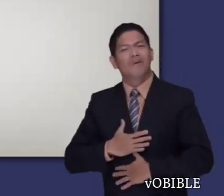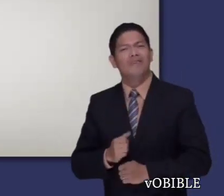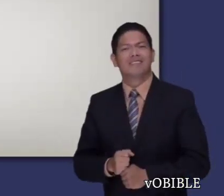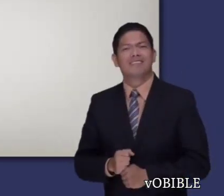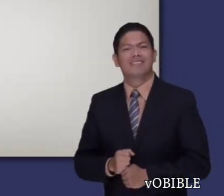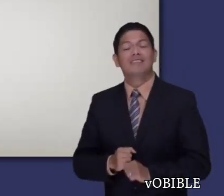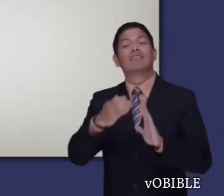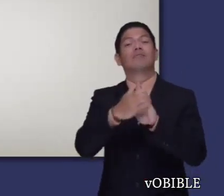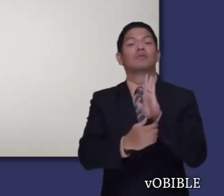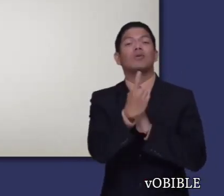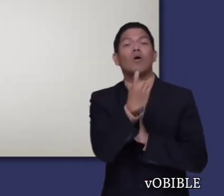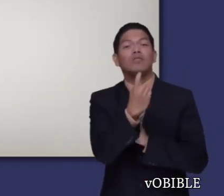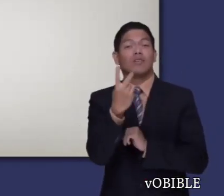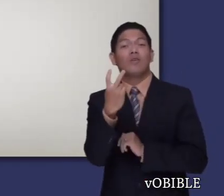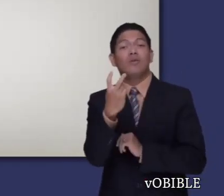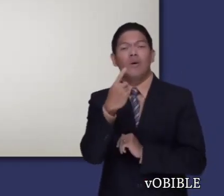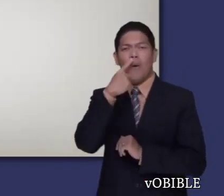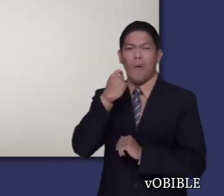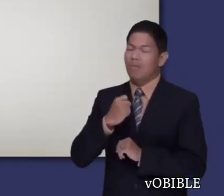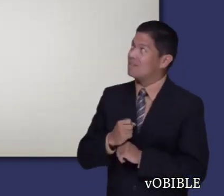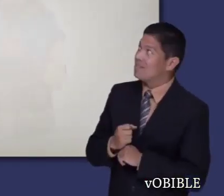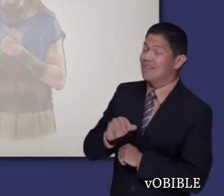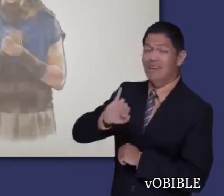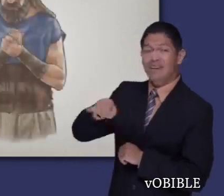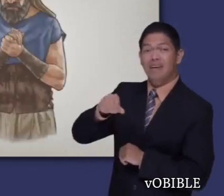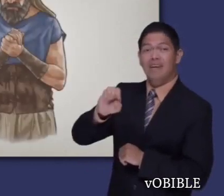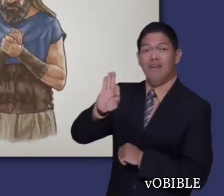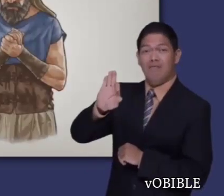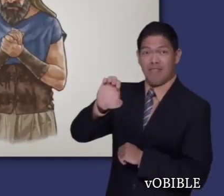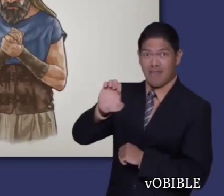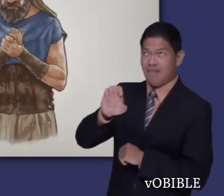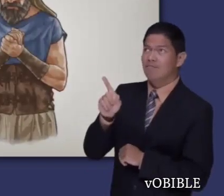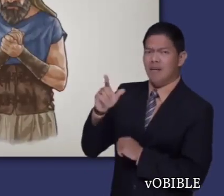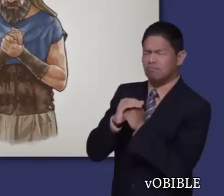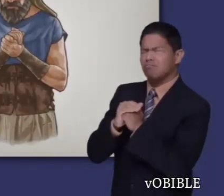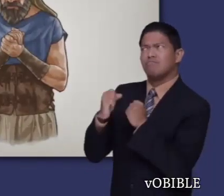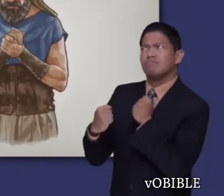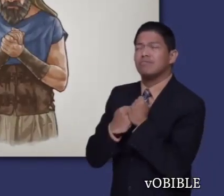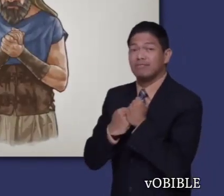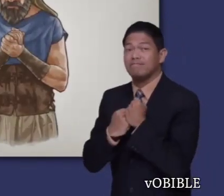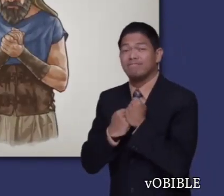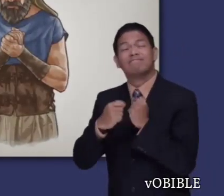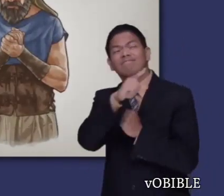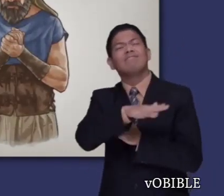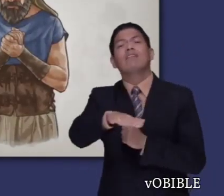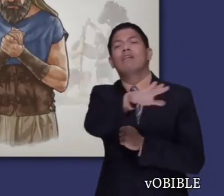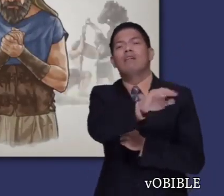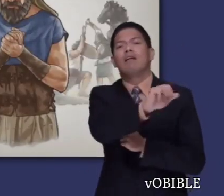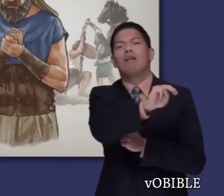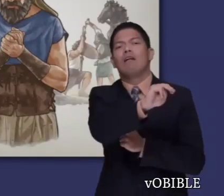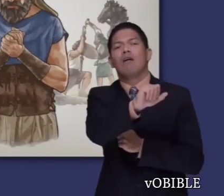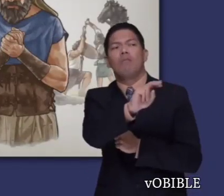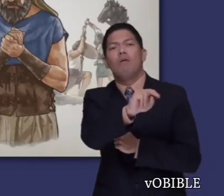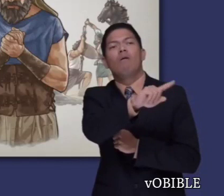En los capítulos 11 y 12, se cuentan todos los logros del juez Jefté. Con la ayuda de Jehová, domina a los